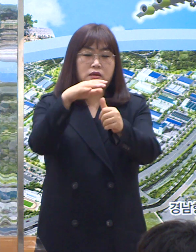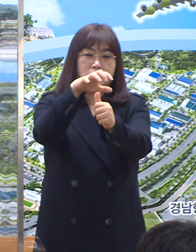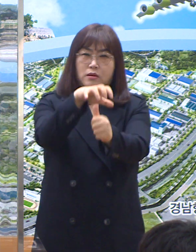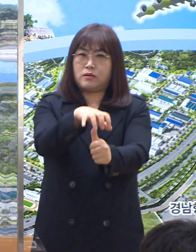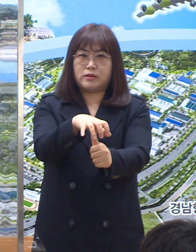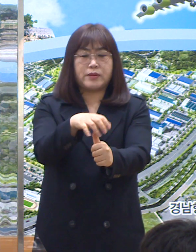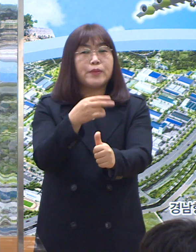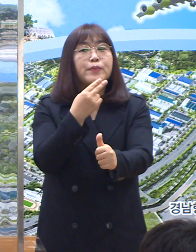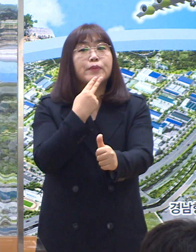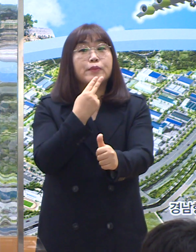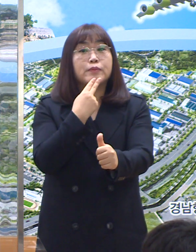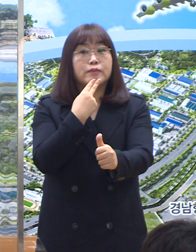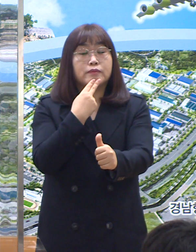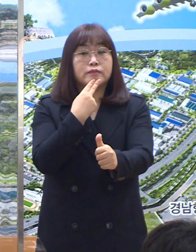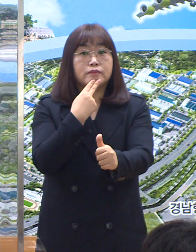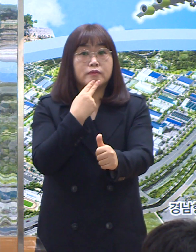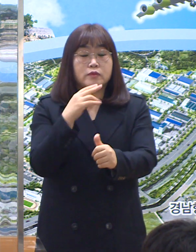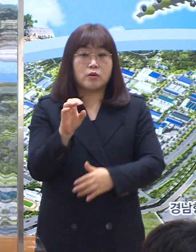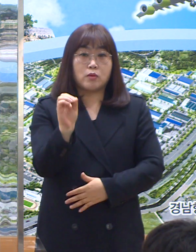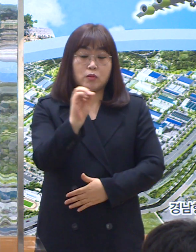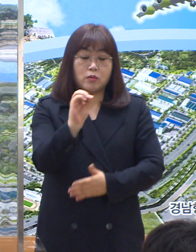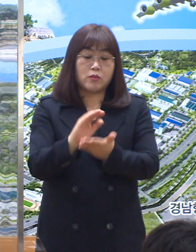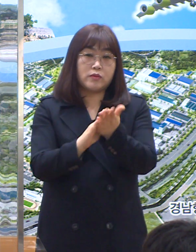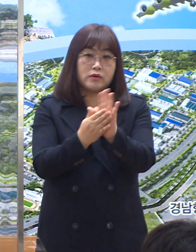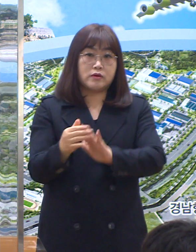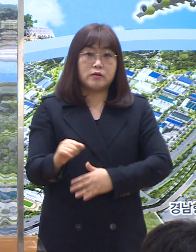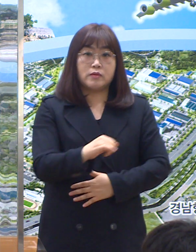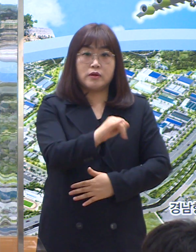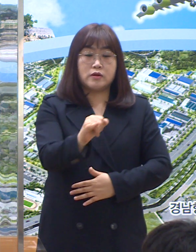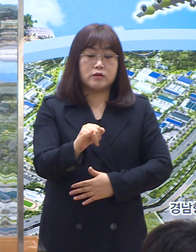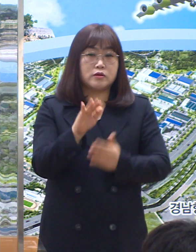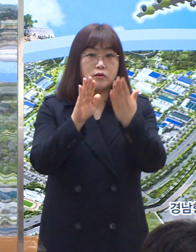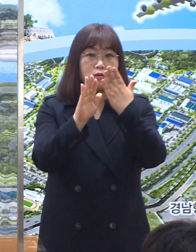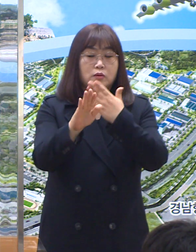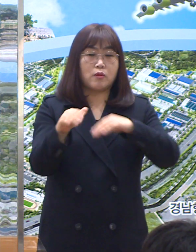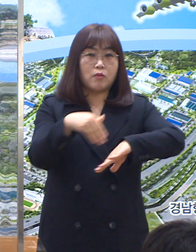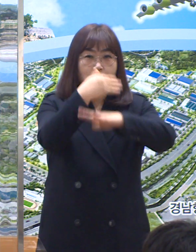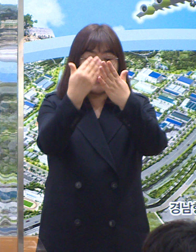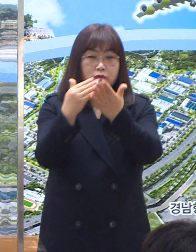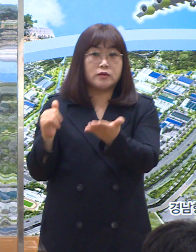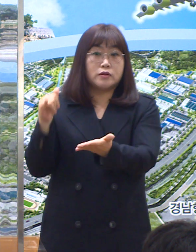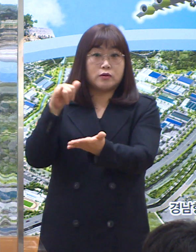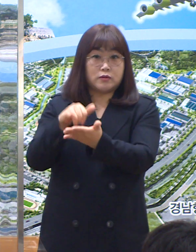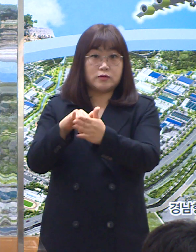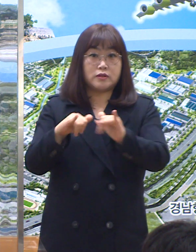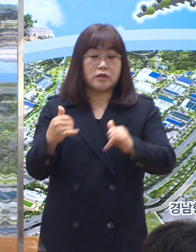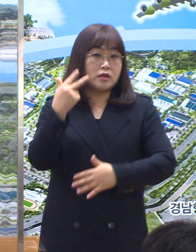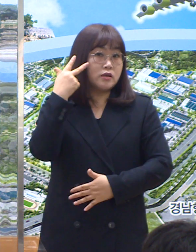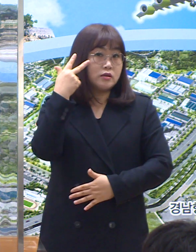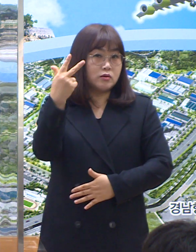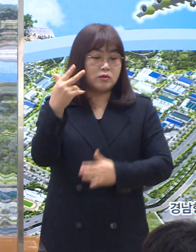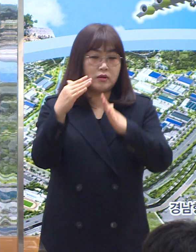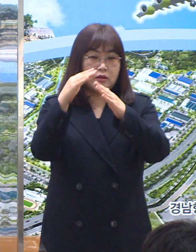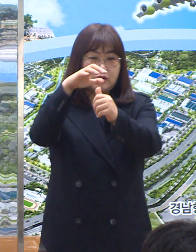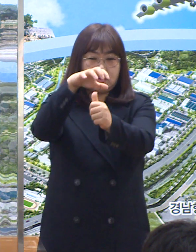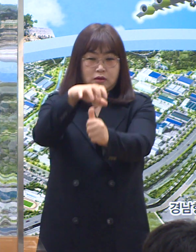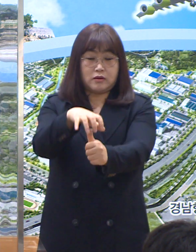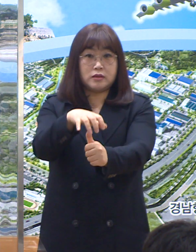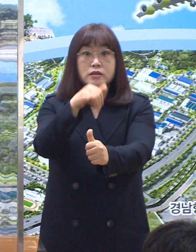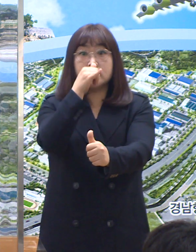오미크론 변이 바이러스 발생 이후 모든 해외입국자에 대해 7일간의 격리를